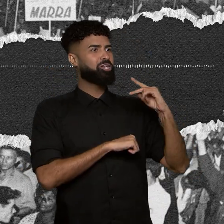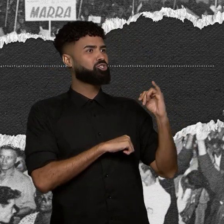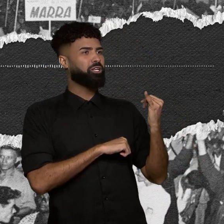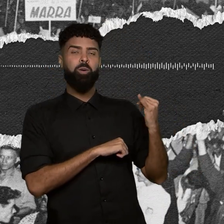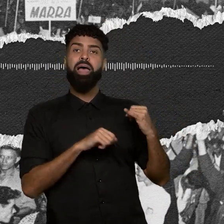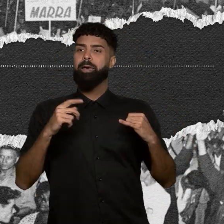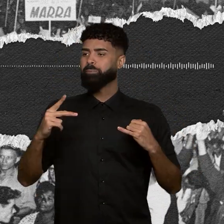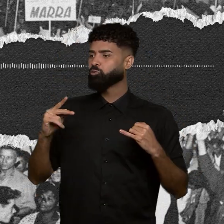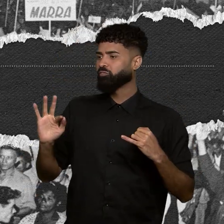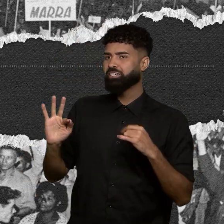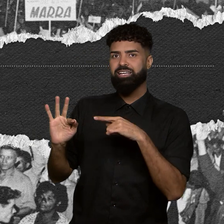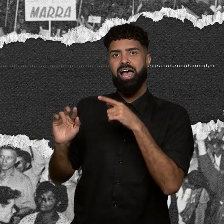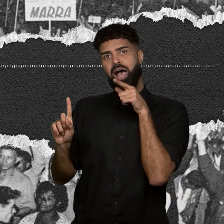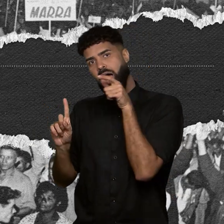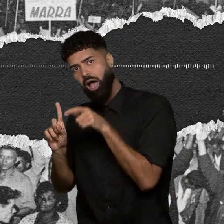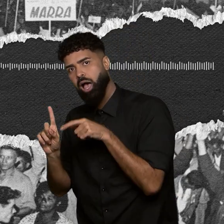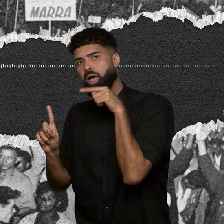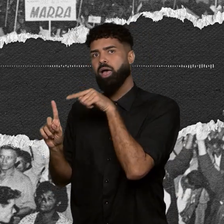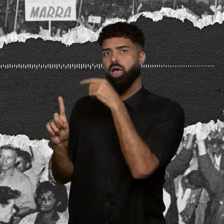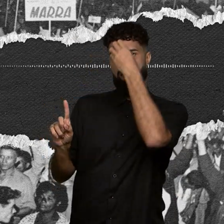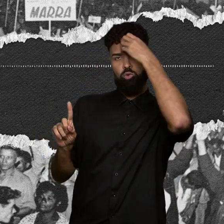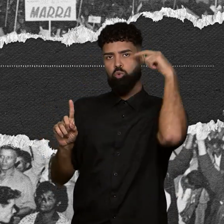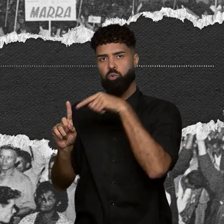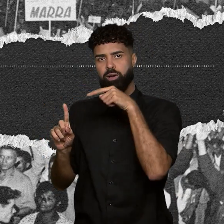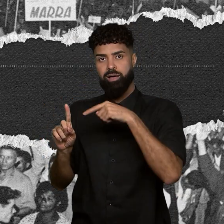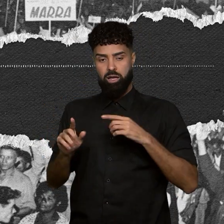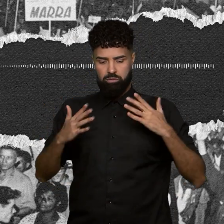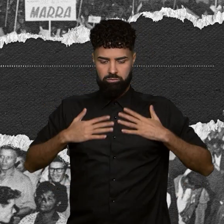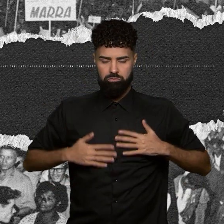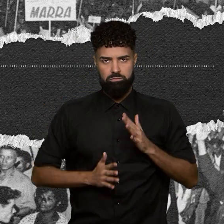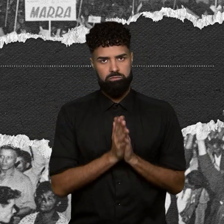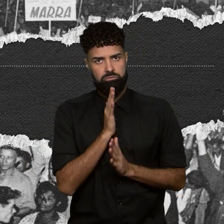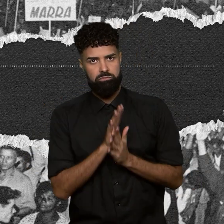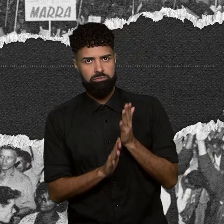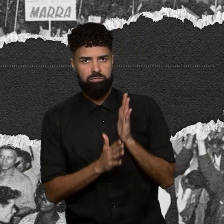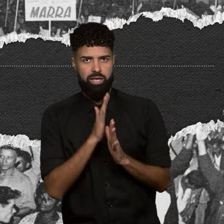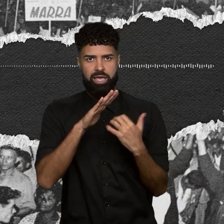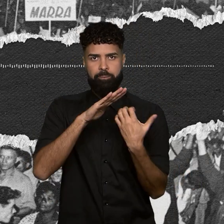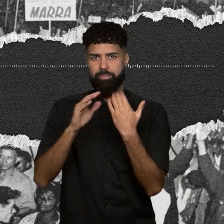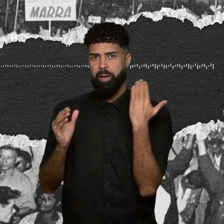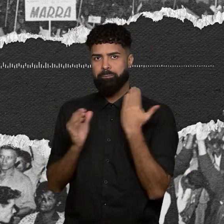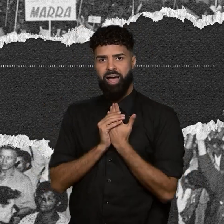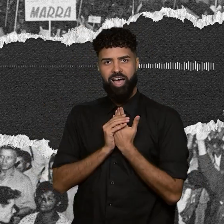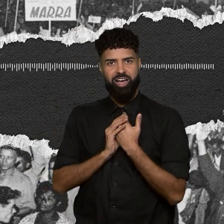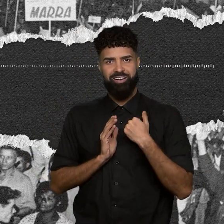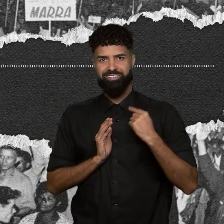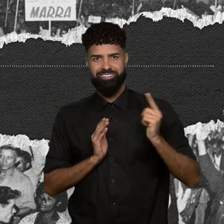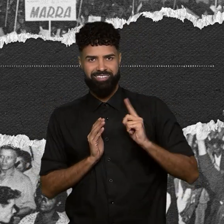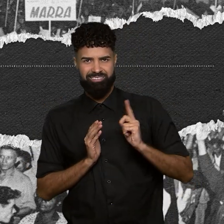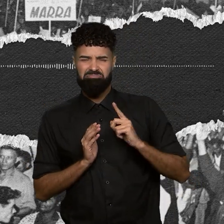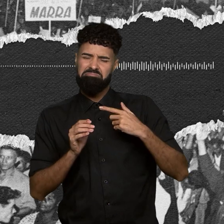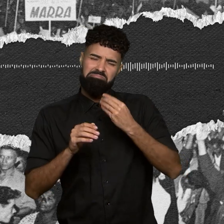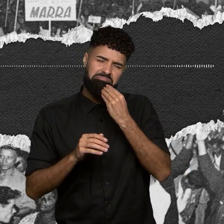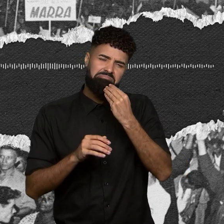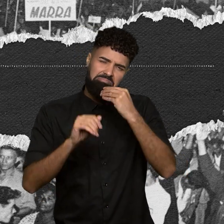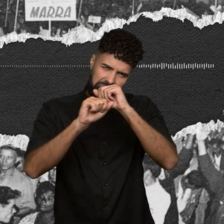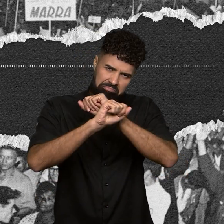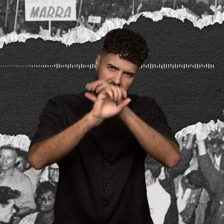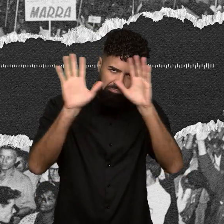individualizar e a empresa não responder por isso, né? E muito claramente o acionamento da ideia